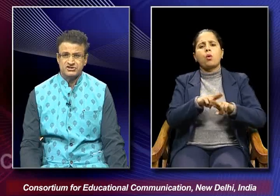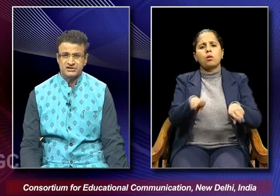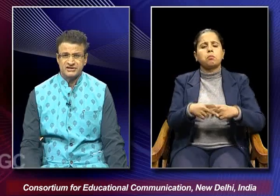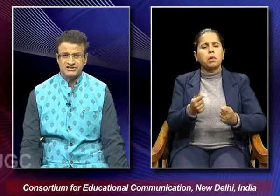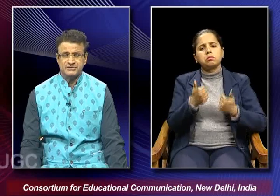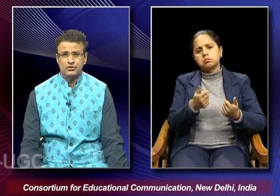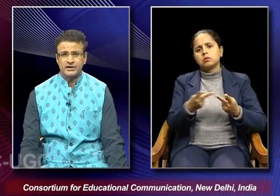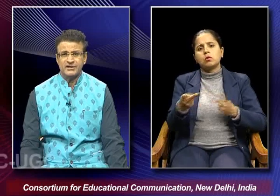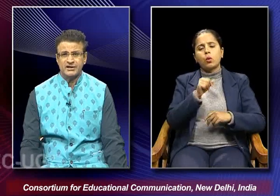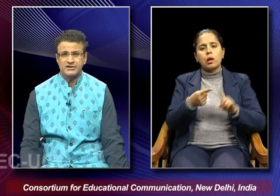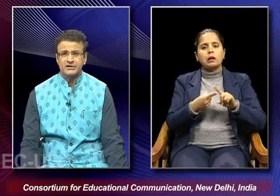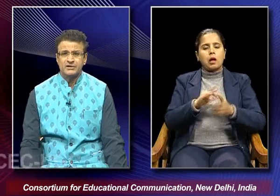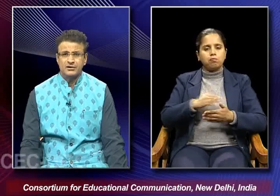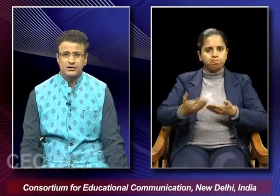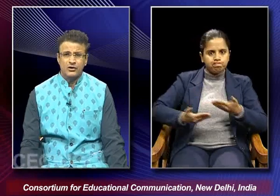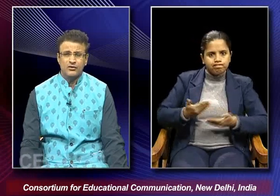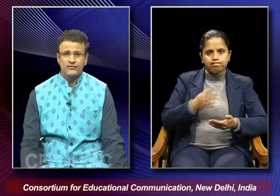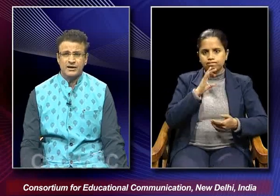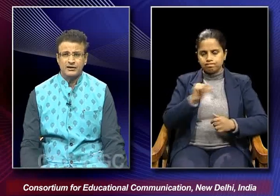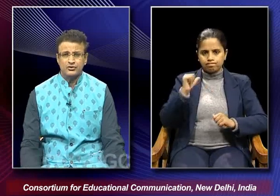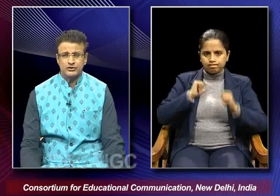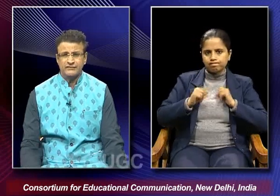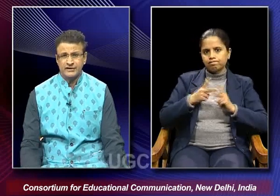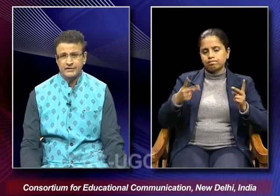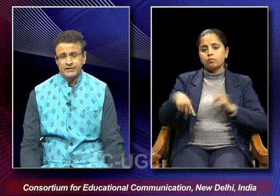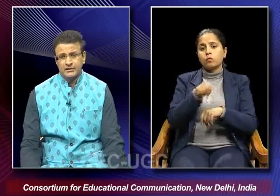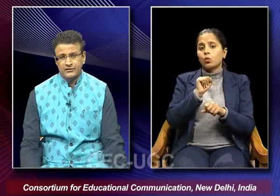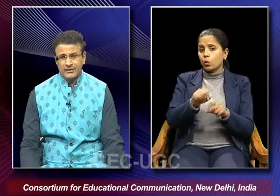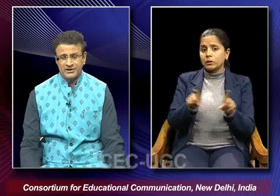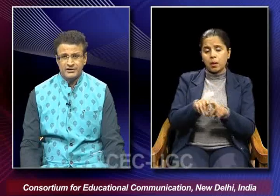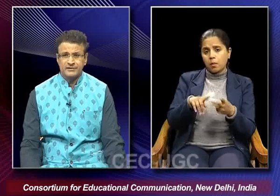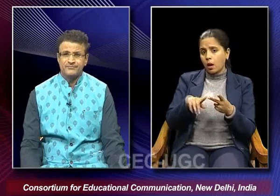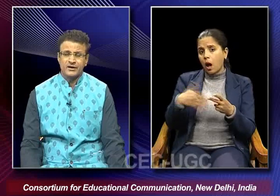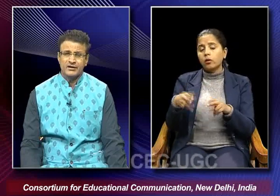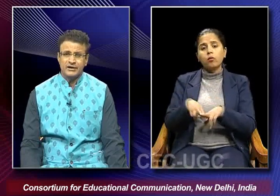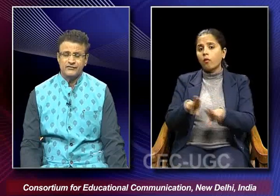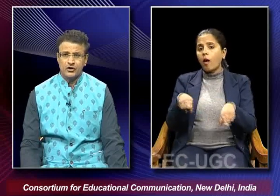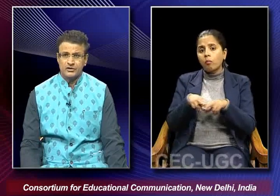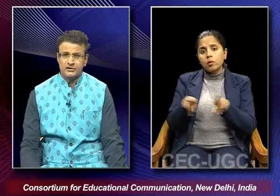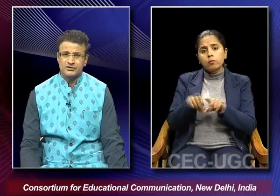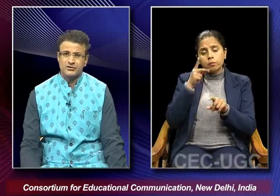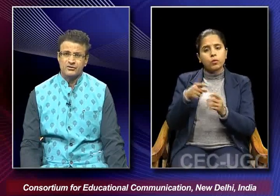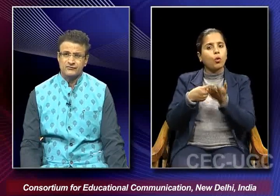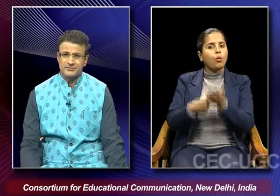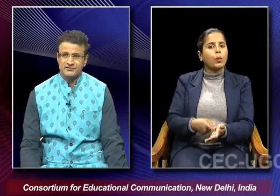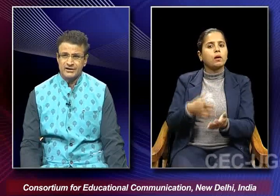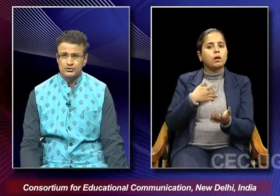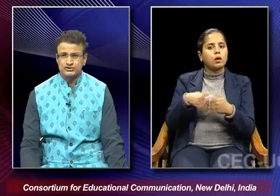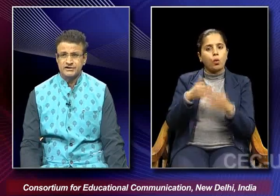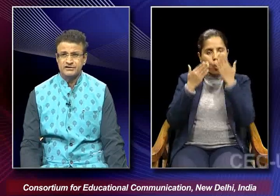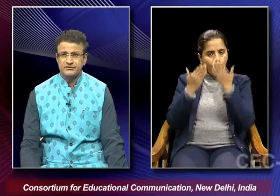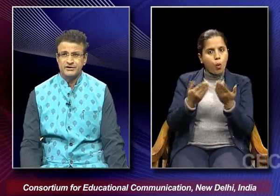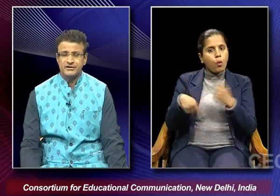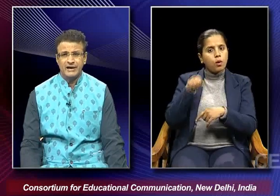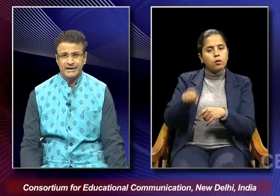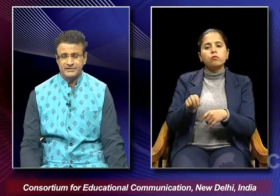traditional tehzeeb or etiquette of laknav so in a way family kind of an honor or family values